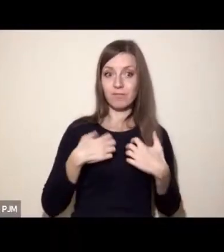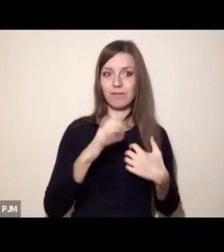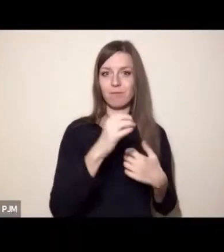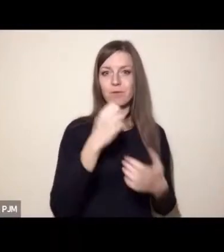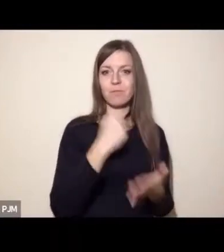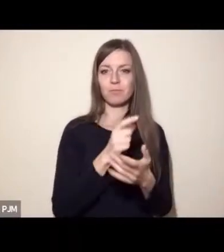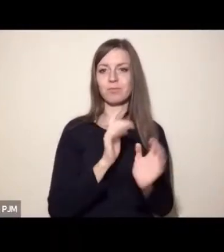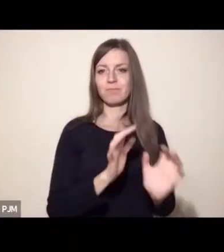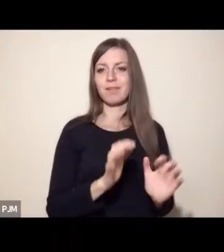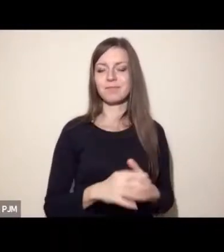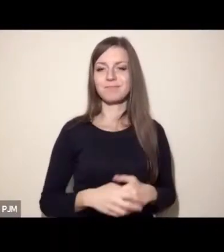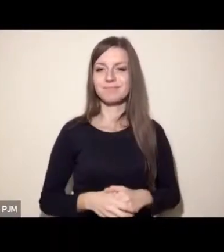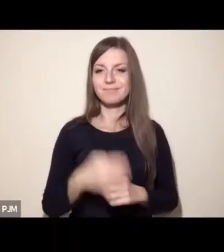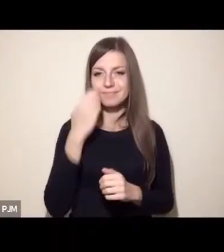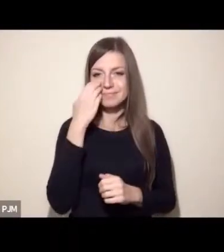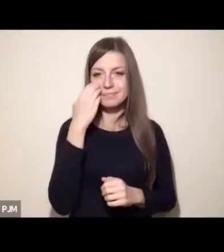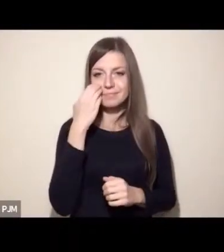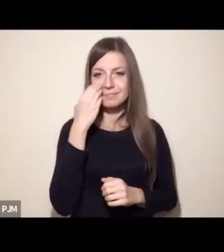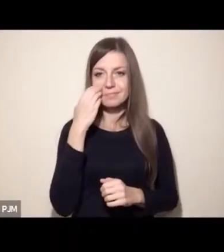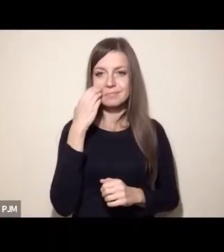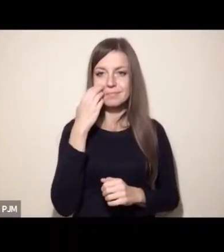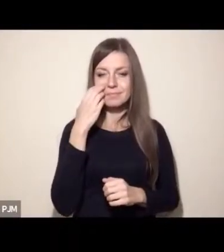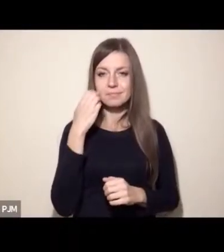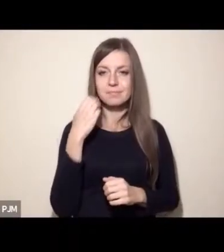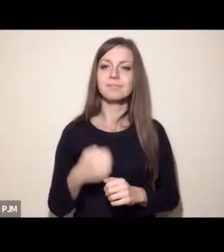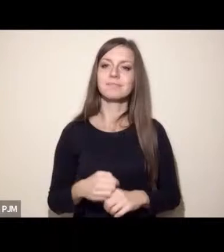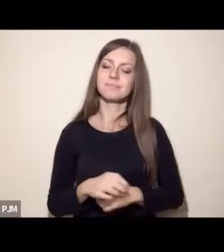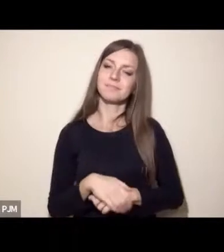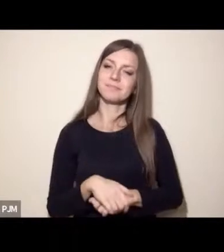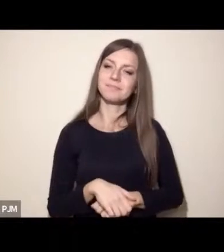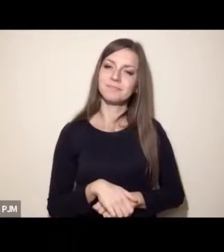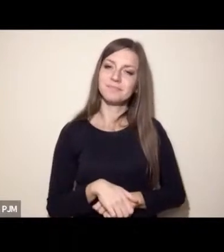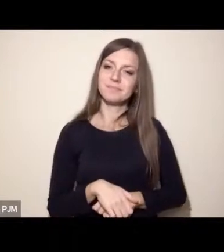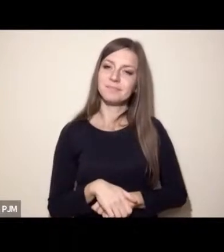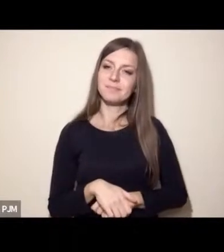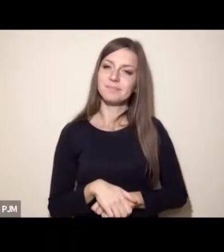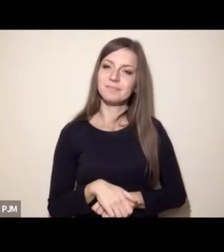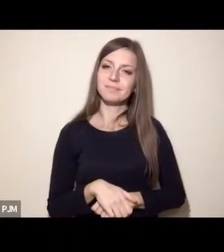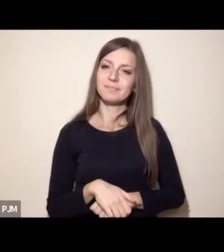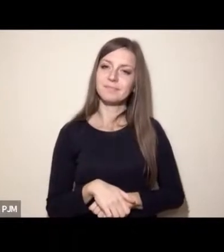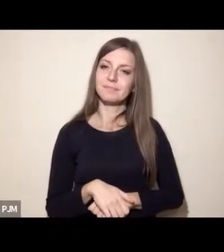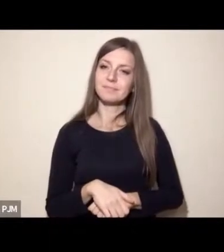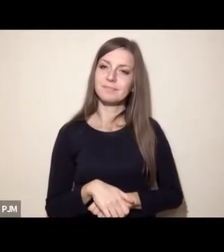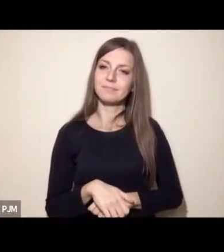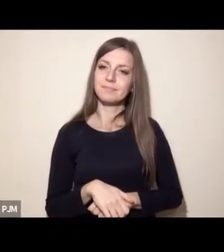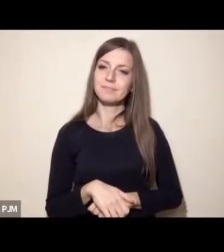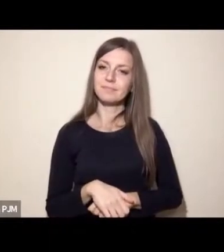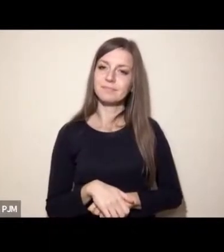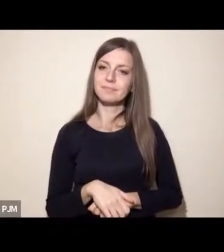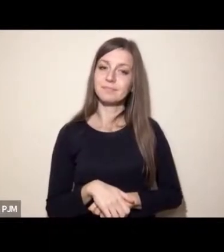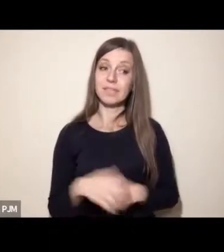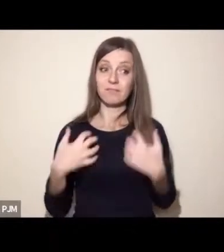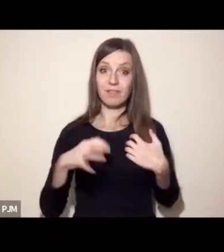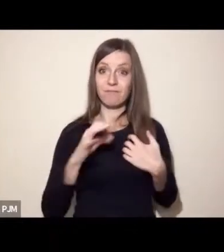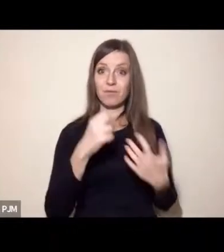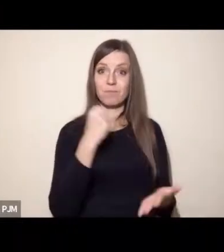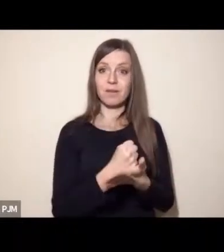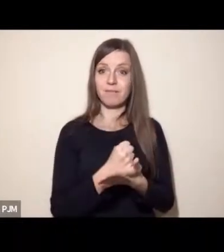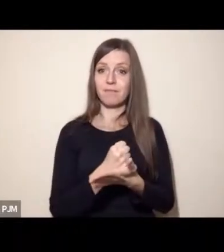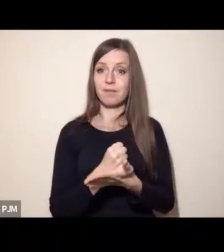żeby to wybrzmiało gdzieś, że to też jest uwzględniane, bo prawa zwierząt są